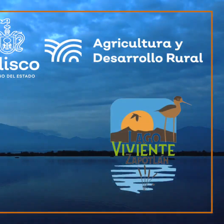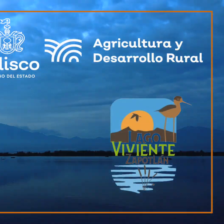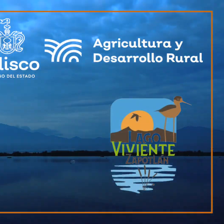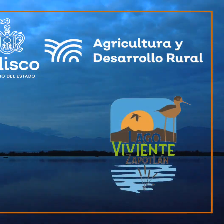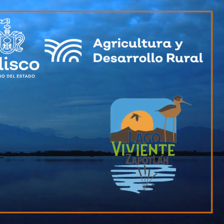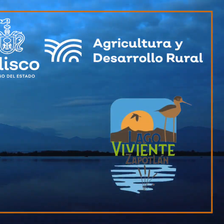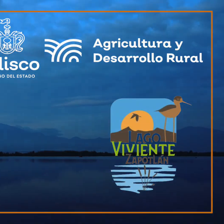¡Gracias ¡Gracias!